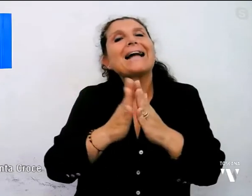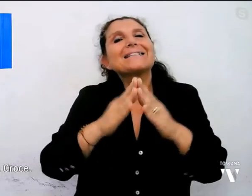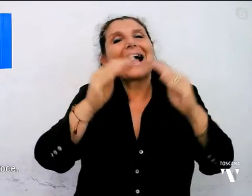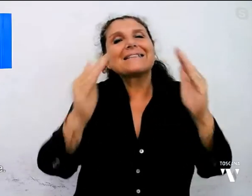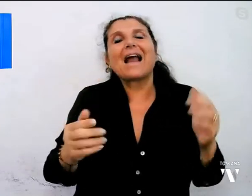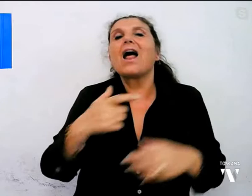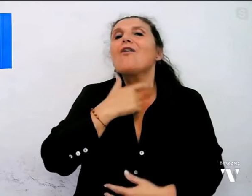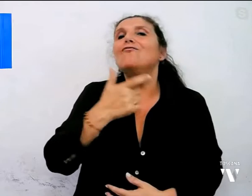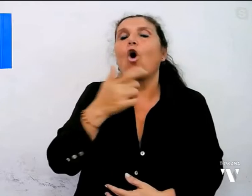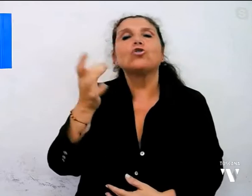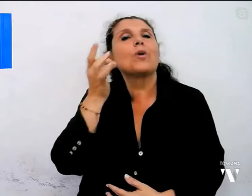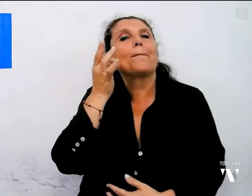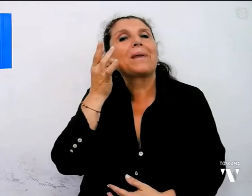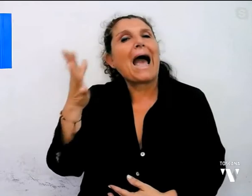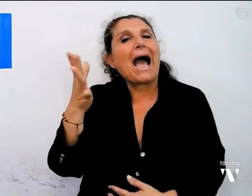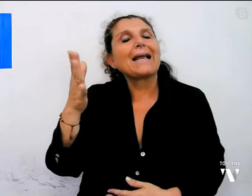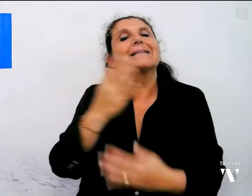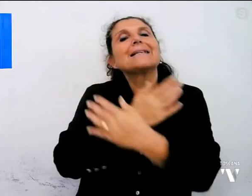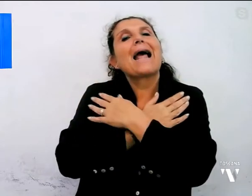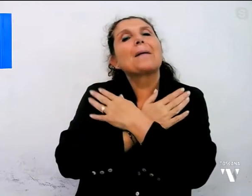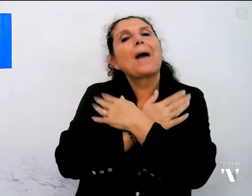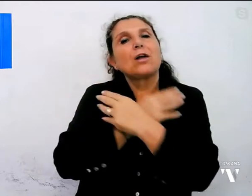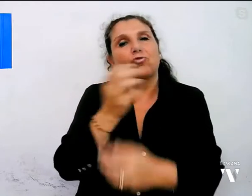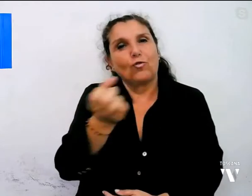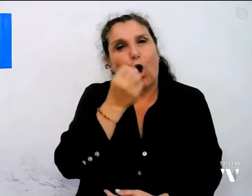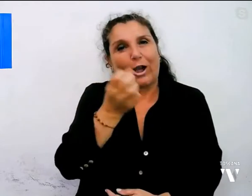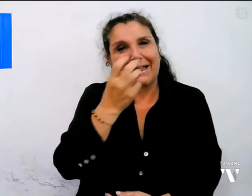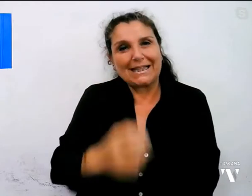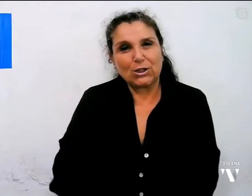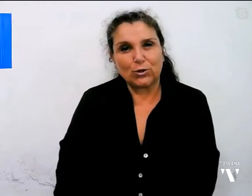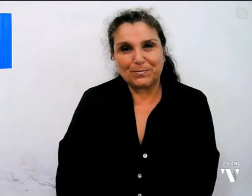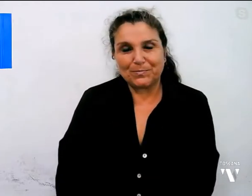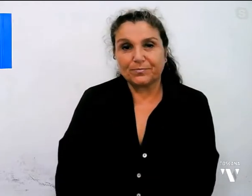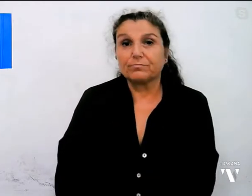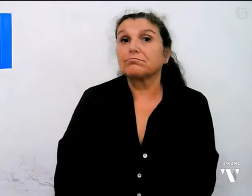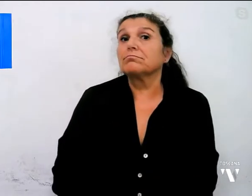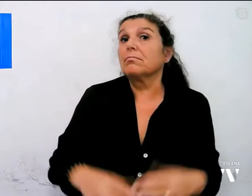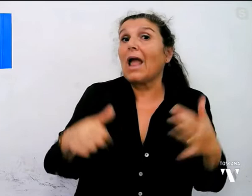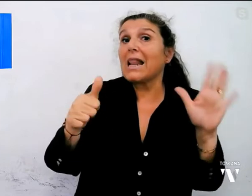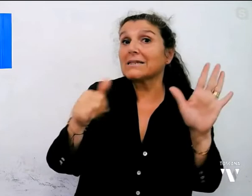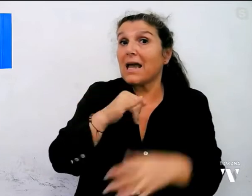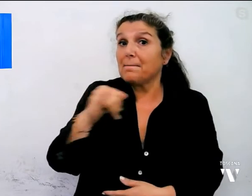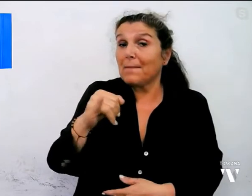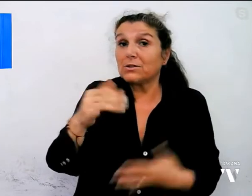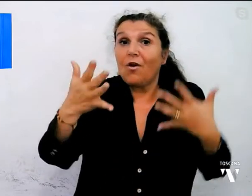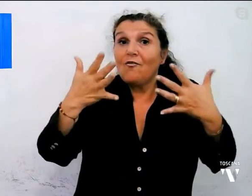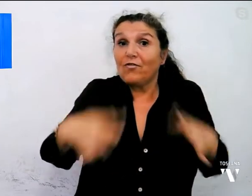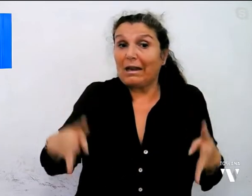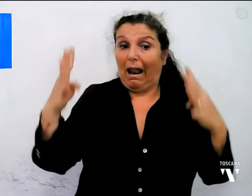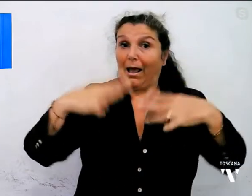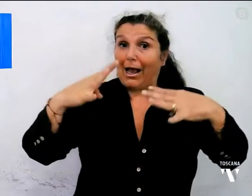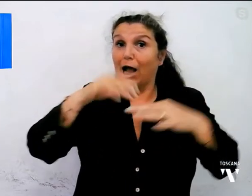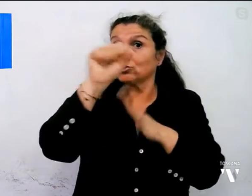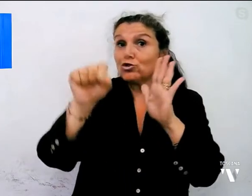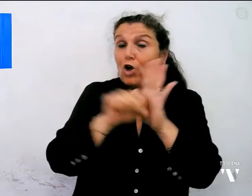bianche del Maggio Fiorentino. Alle 18.30 si svolgerà la finale del calcio storico tra